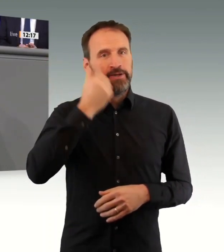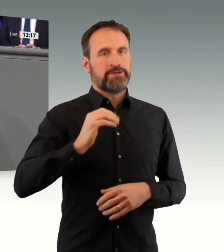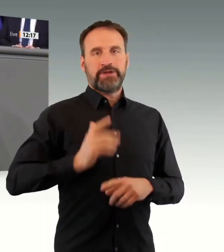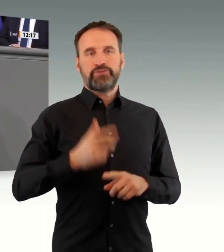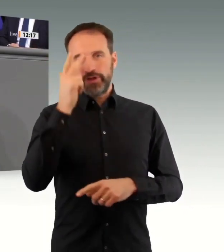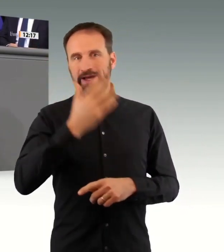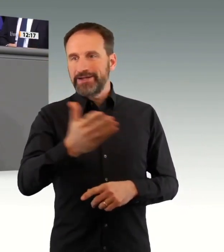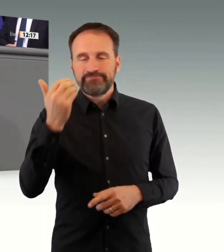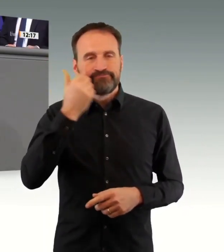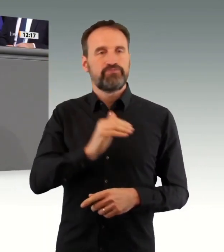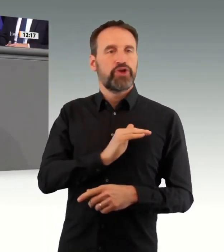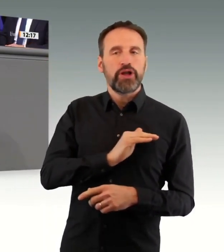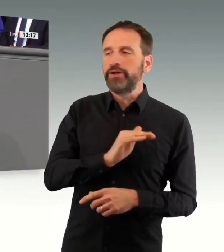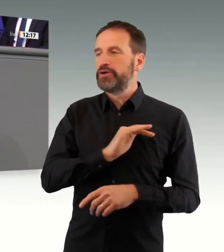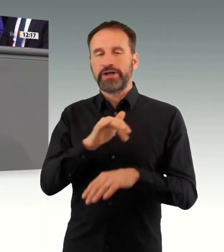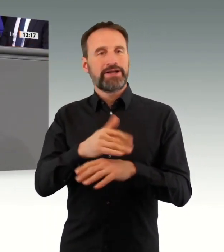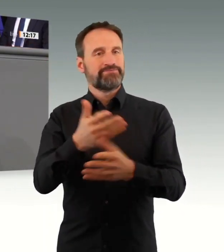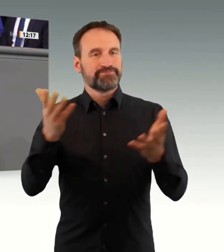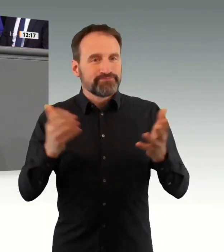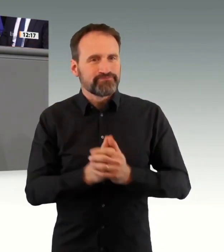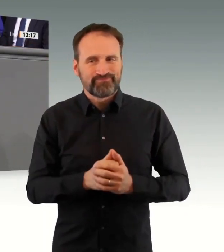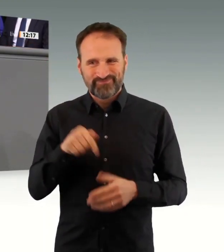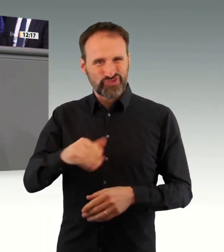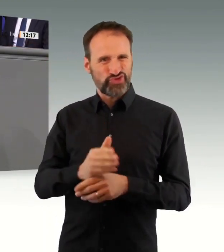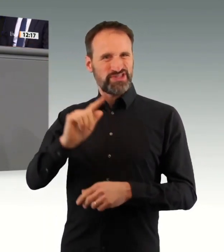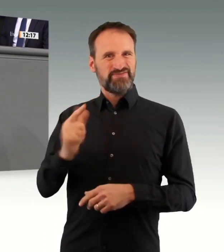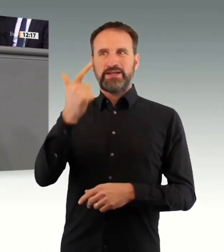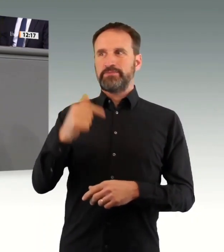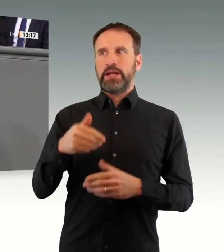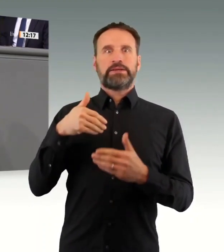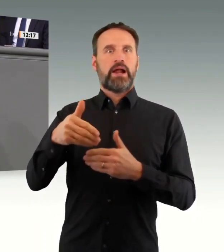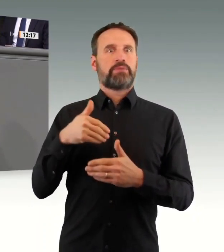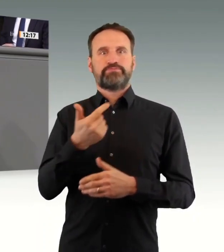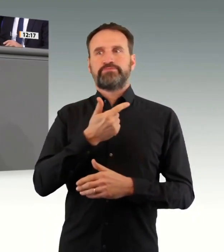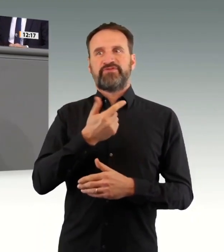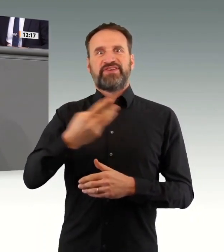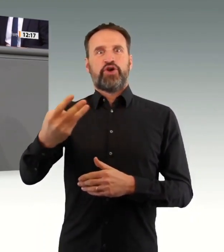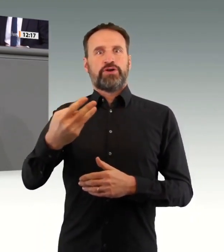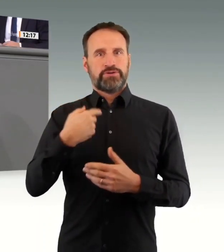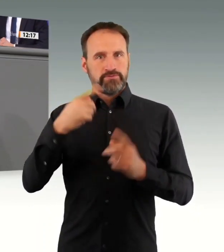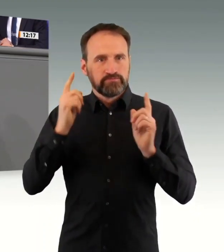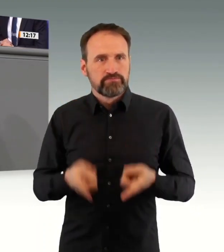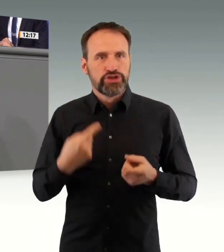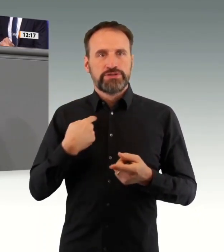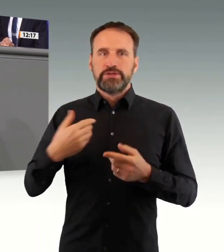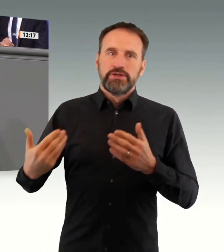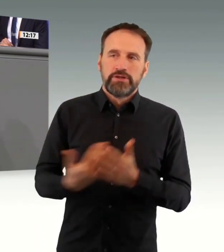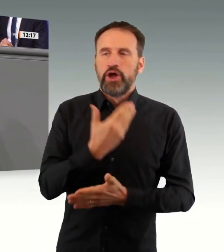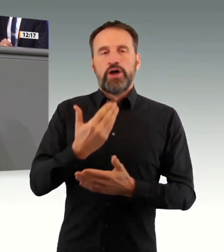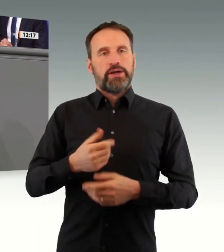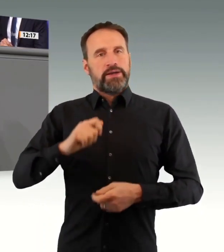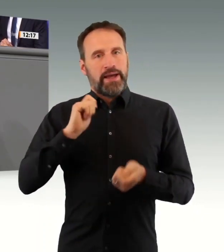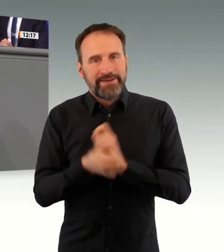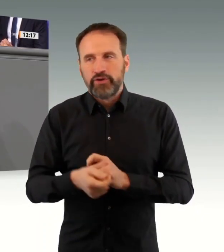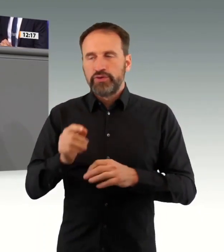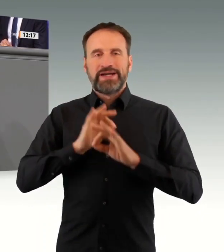der erste Gesetzesentwurf der linksgelben Koalition hatte massive Lücken. Er wurde nicht der Lage, die wir haben im